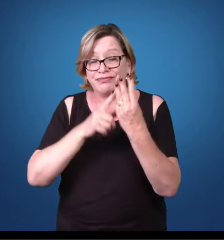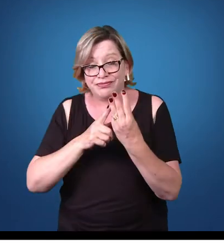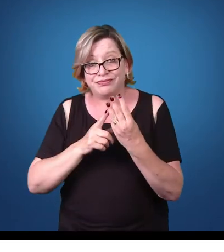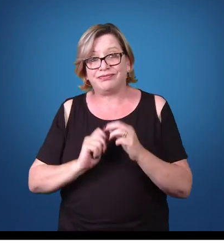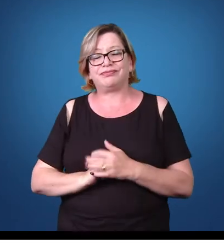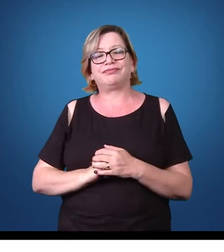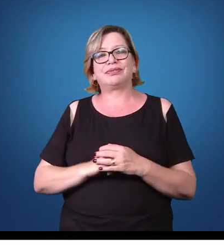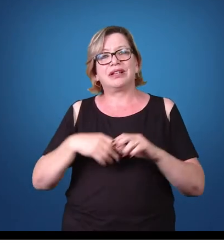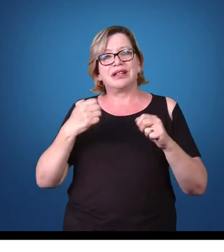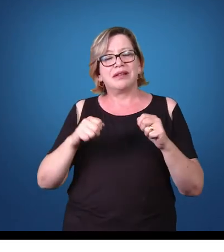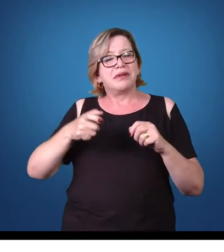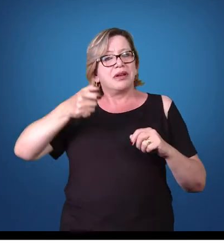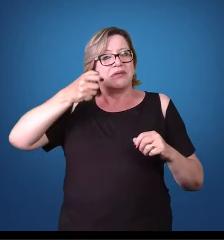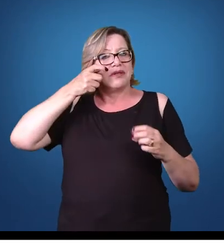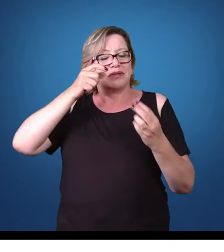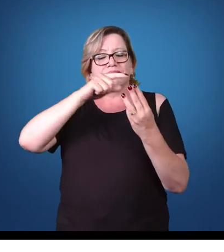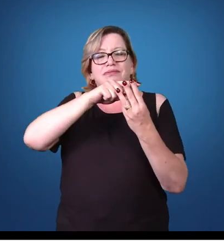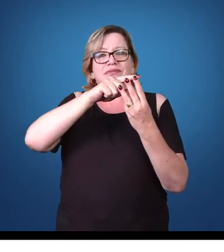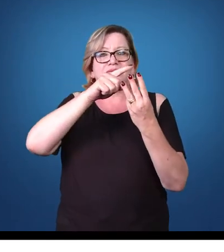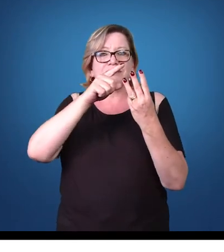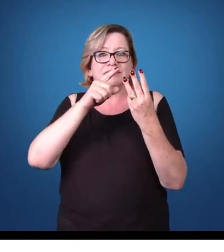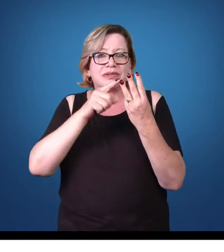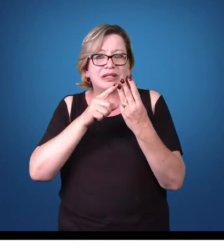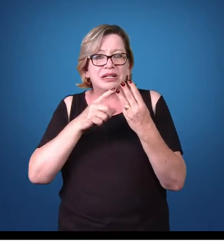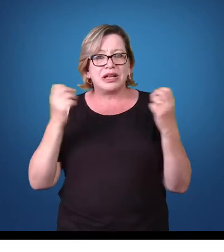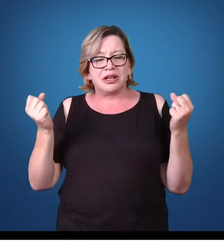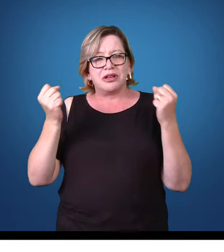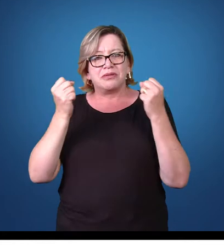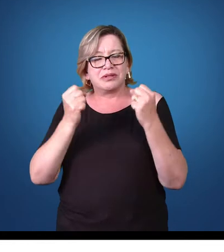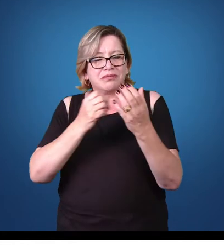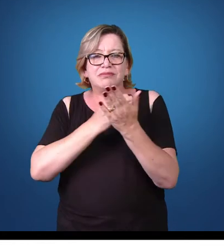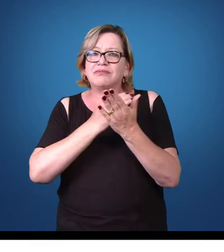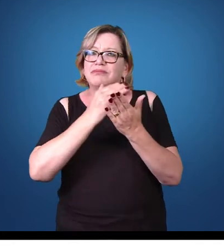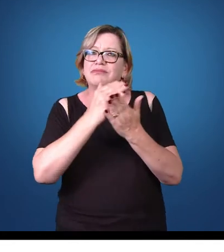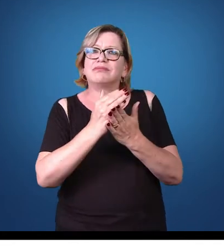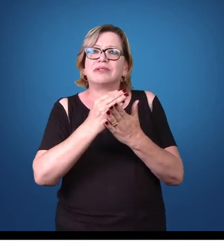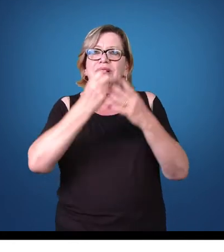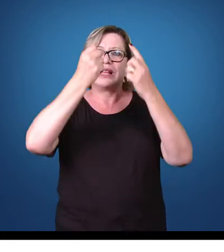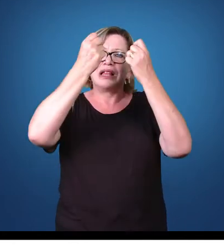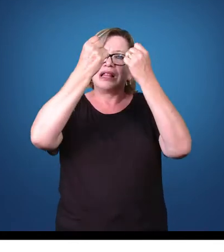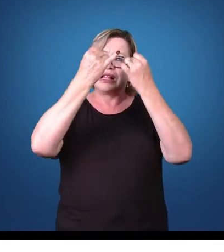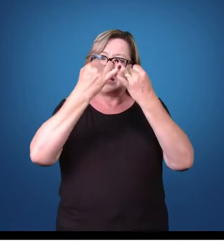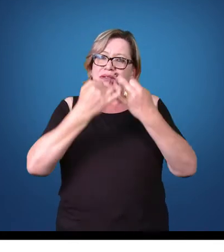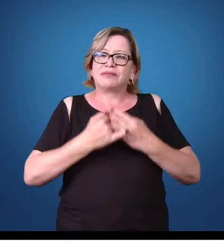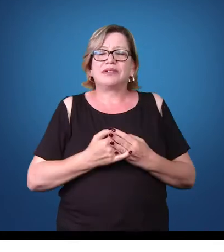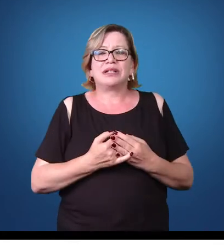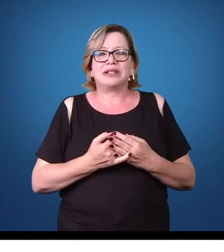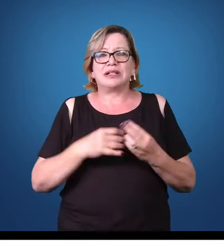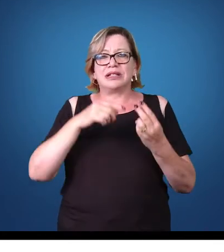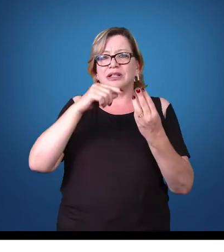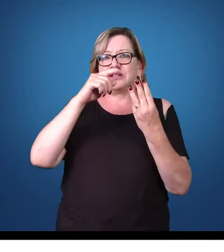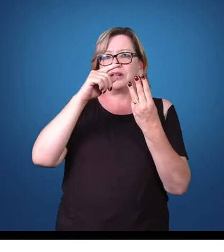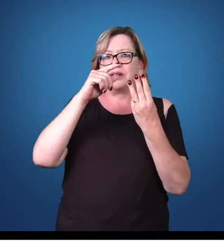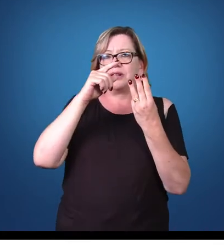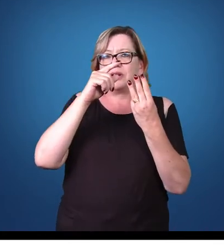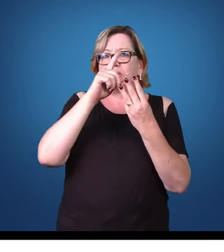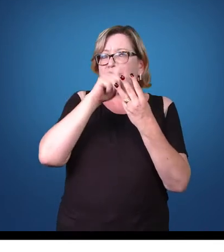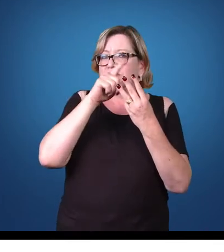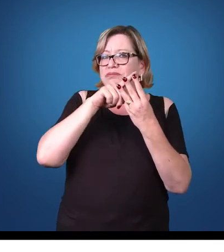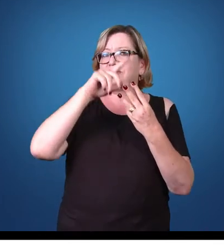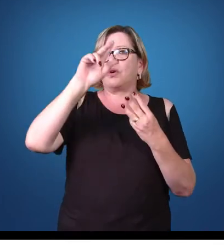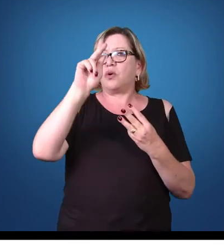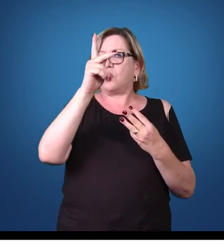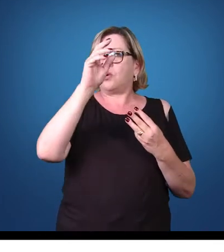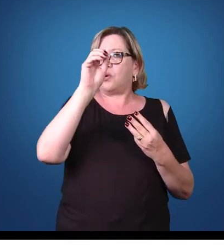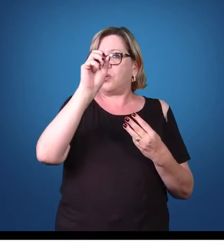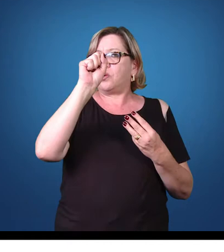Então, observando essa tríade epidemiológica, a gente pode começar pelos hospedeiros. O hospedeiro,